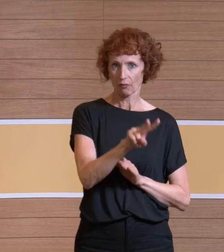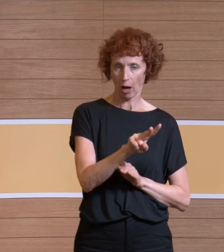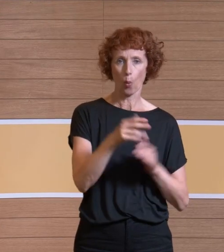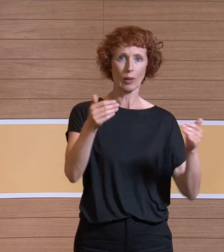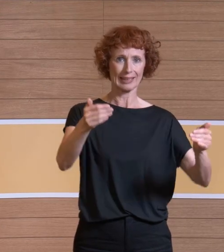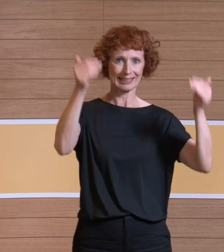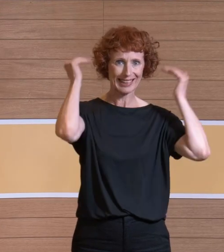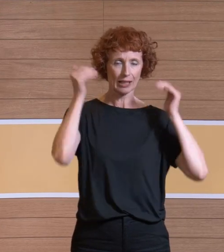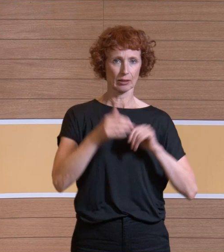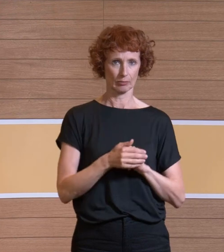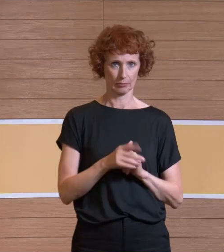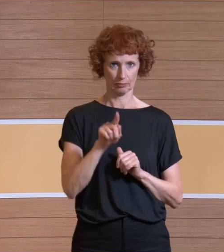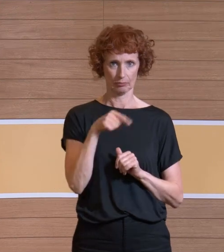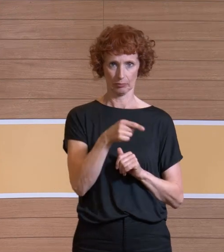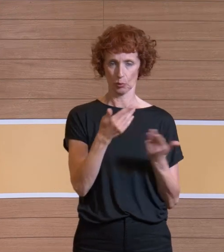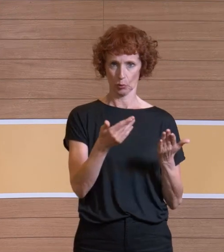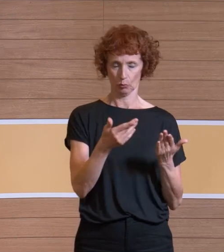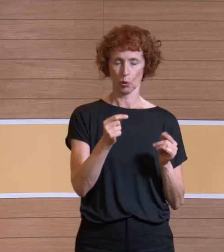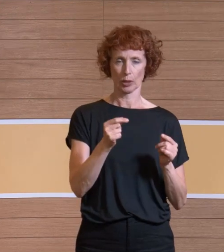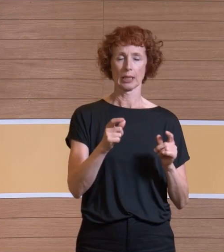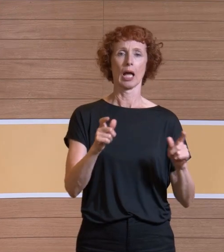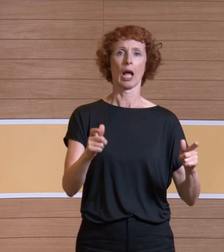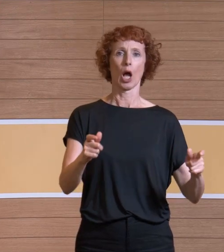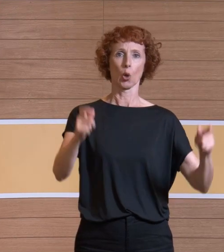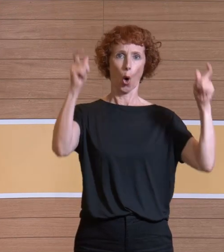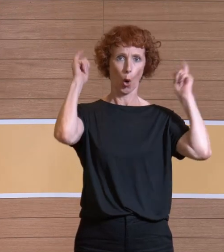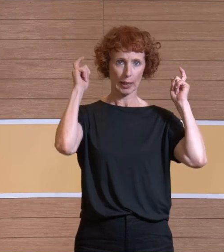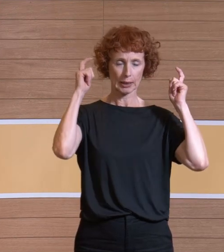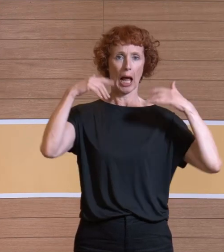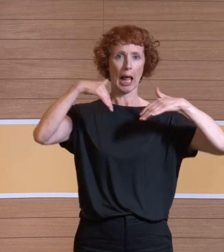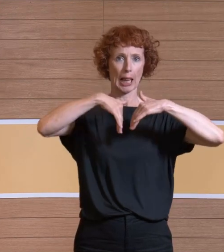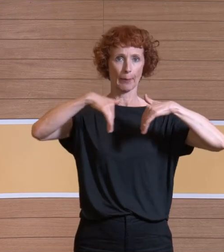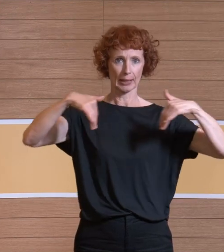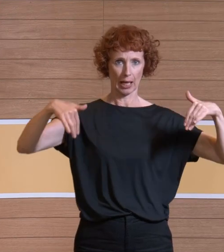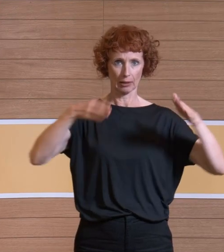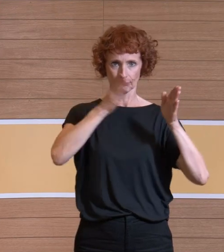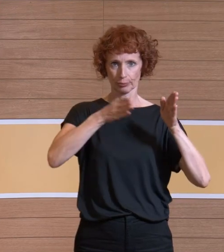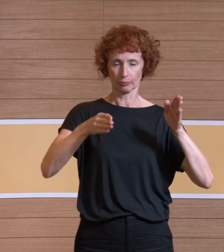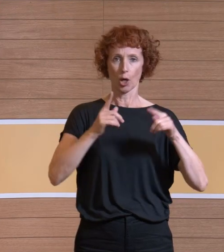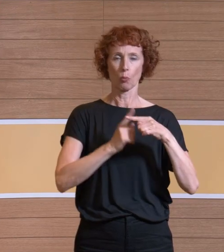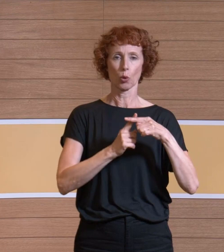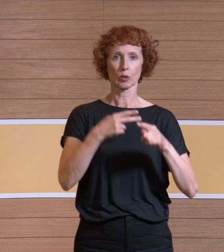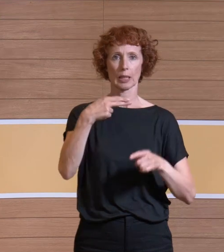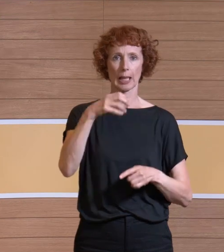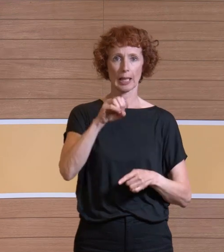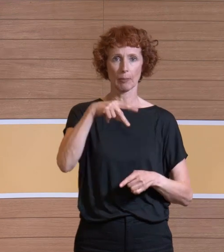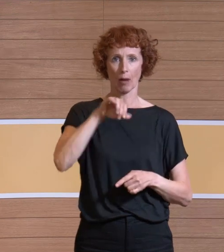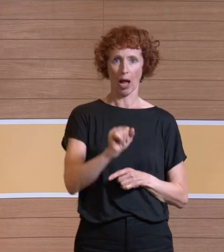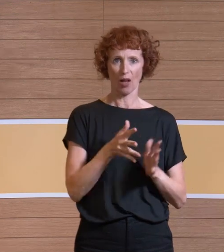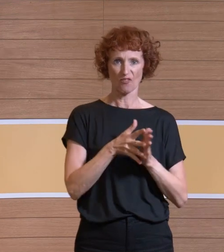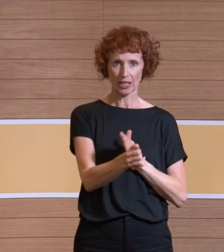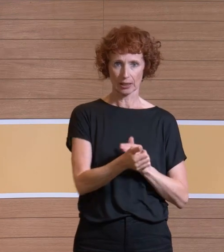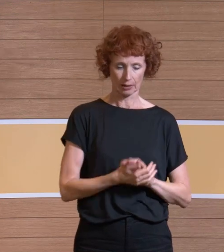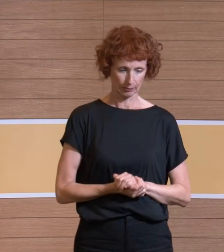betrachtet. Die THV-Decke besteht aus einem Gehäuse, dem Laminarisator und dem HEPA-Filter. Das ist also die